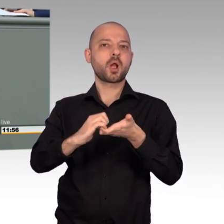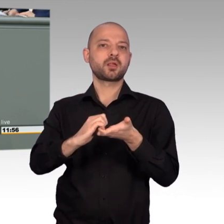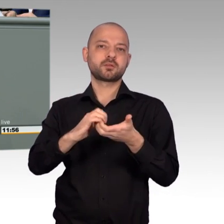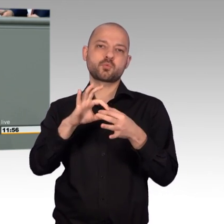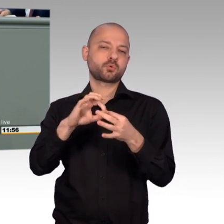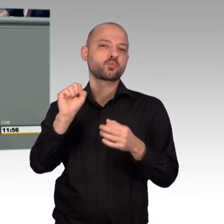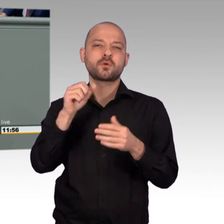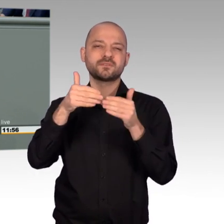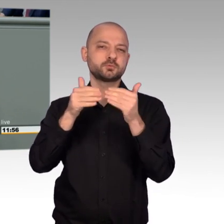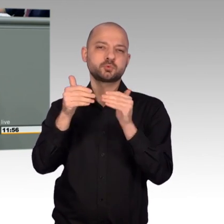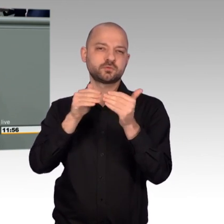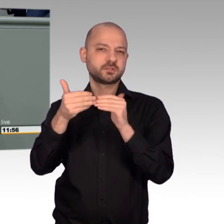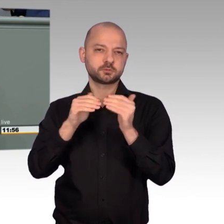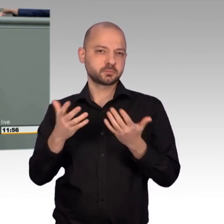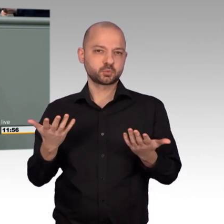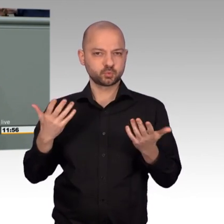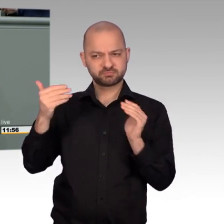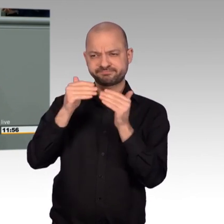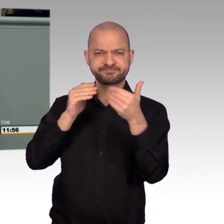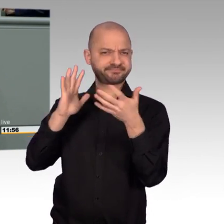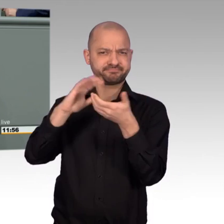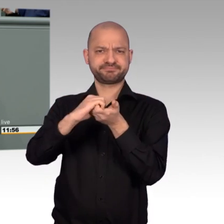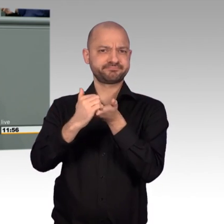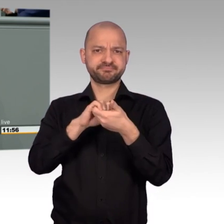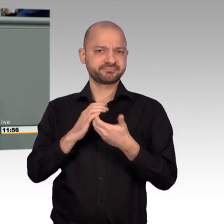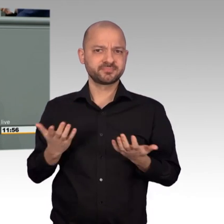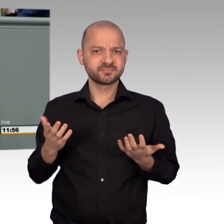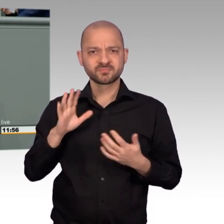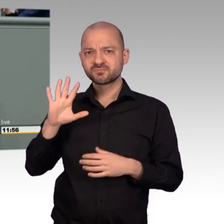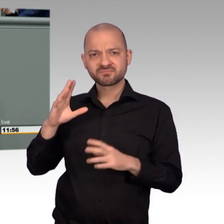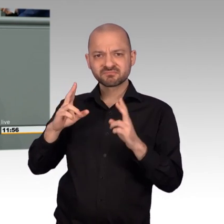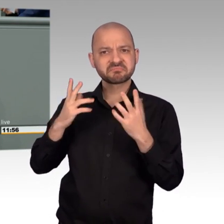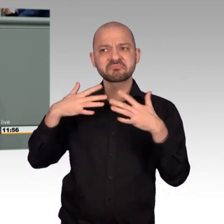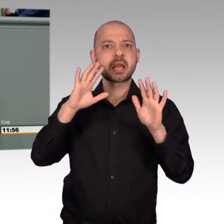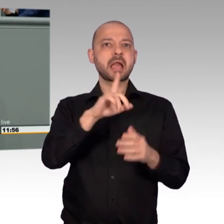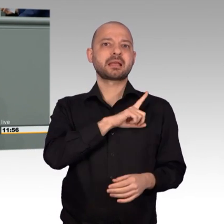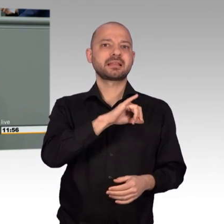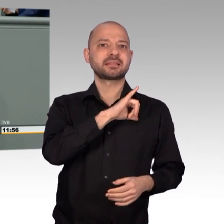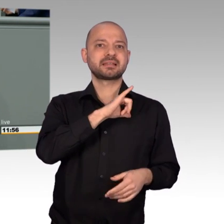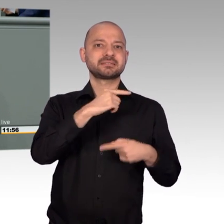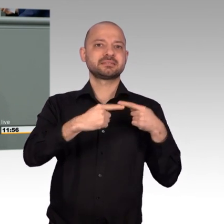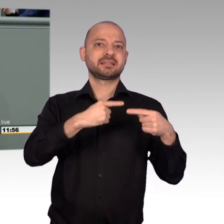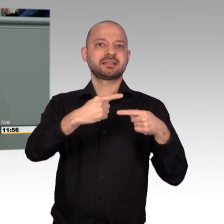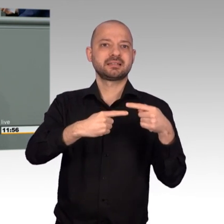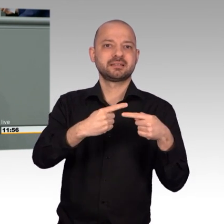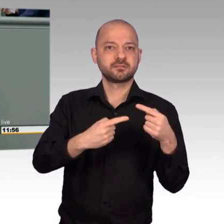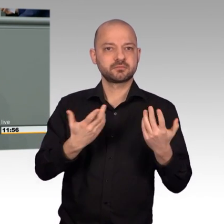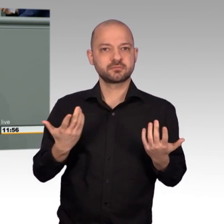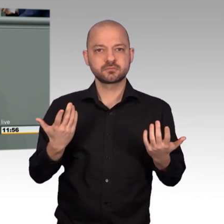Und auch das ist ein Teil der Erklärung, warum die Lage in Syrien von Jahr zu Jahr schlimmer wird. Und die Leidtragenden sind die Menschen dort. Und